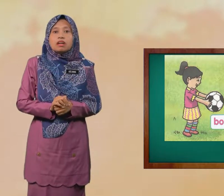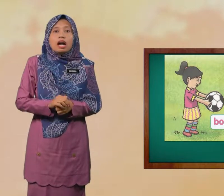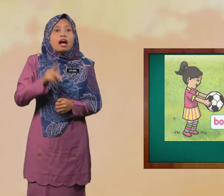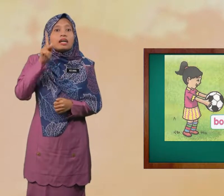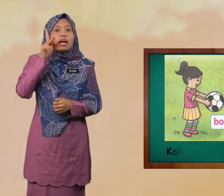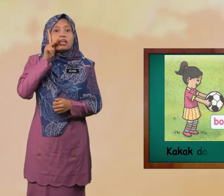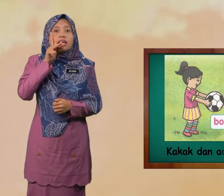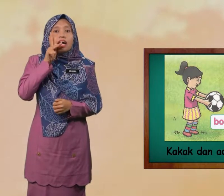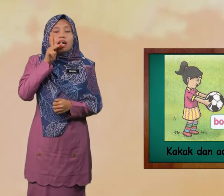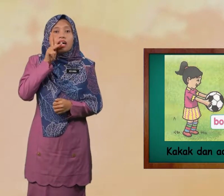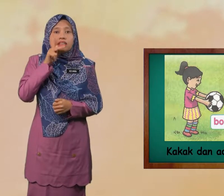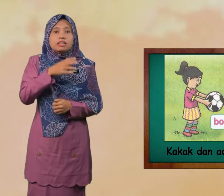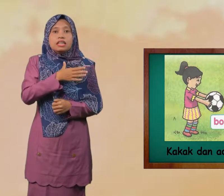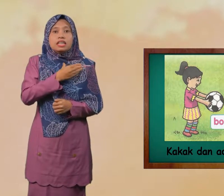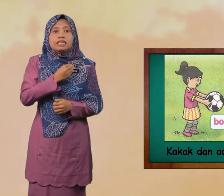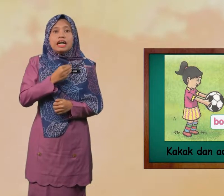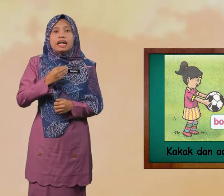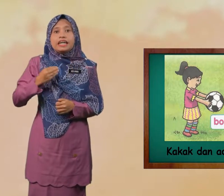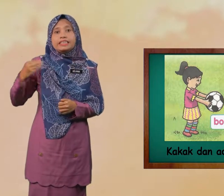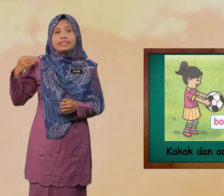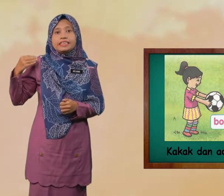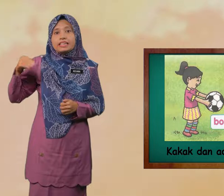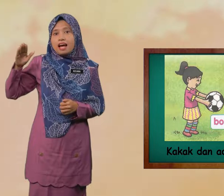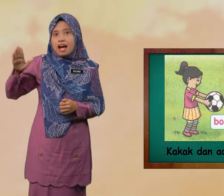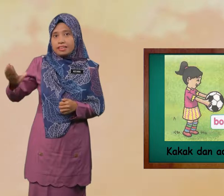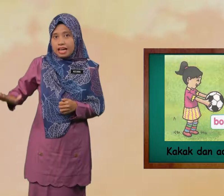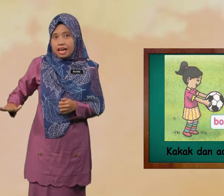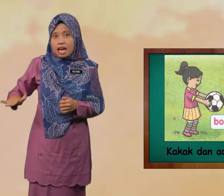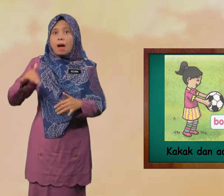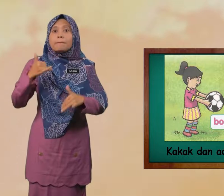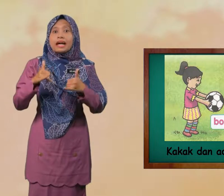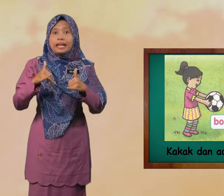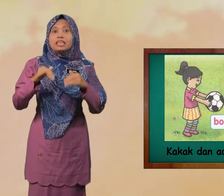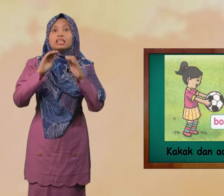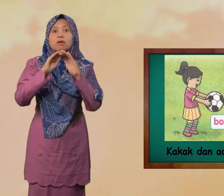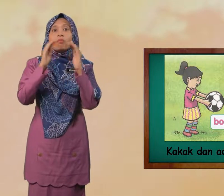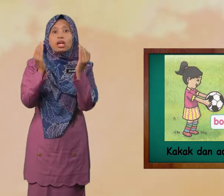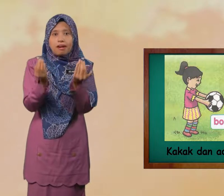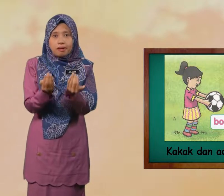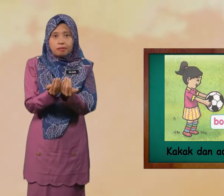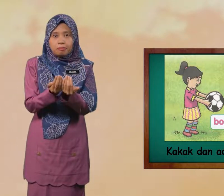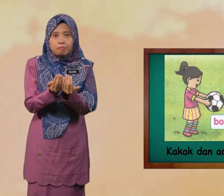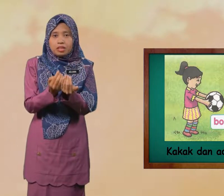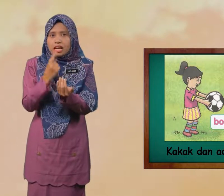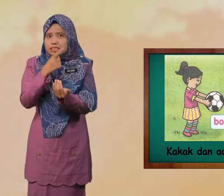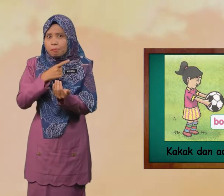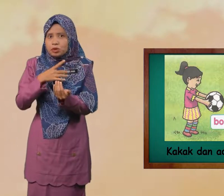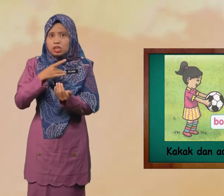Kakak Dan Adik Main Bola Siapa Suka